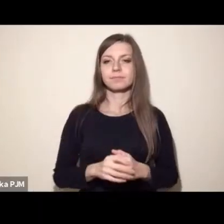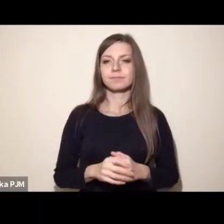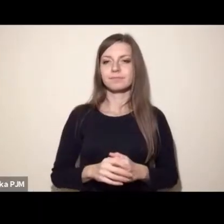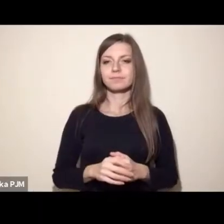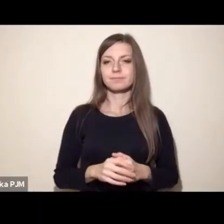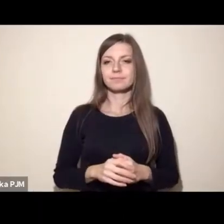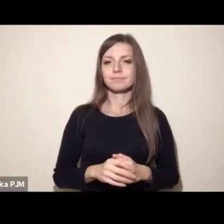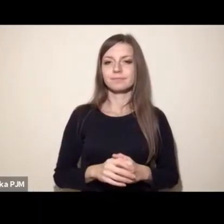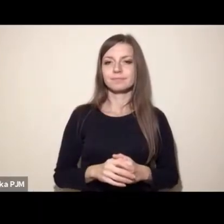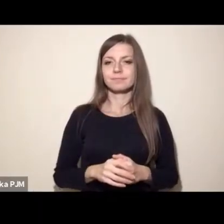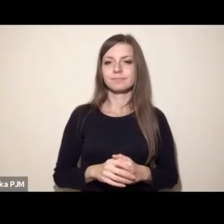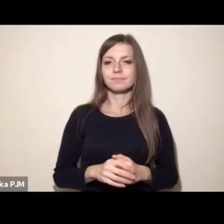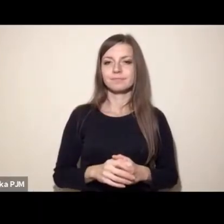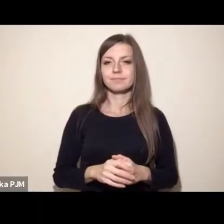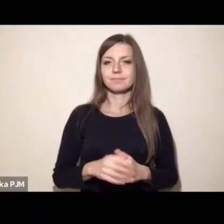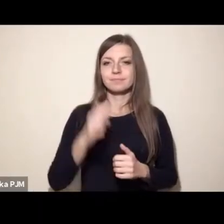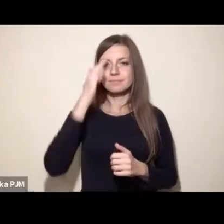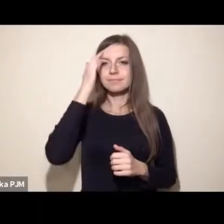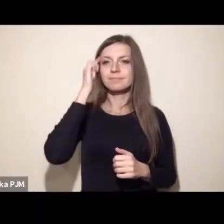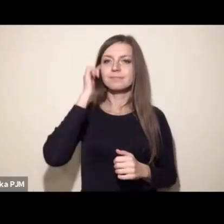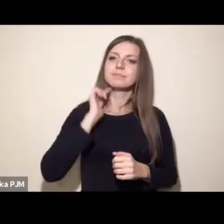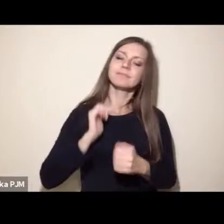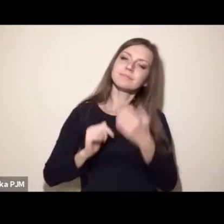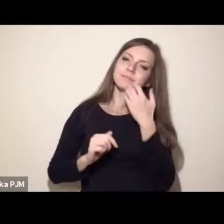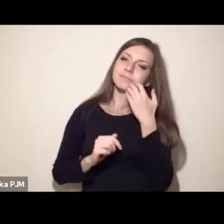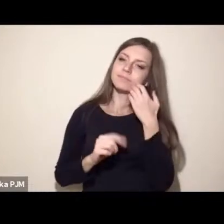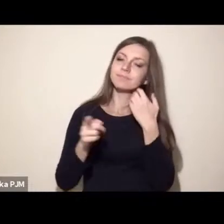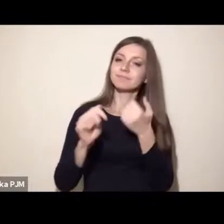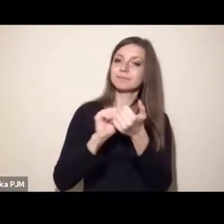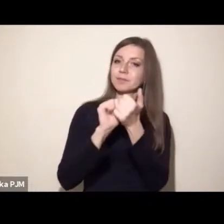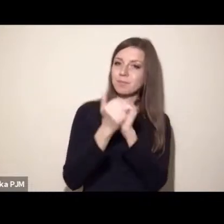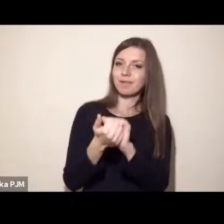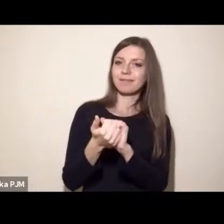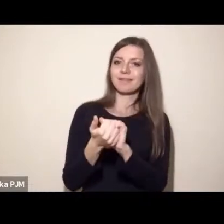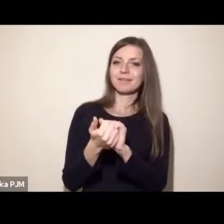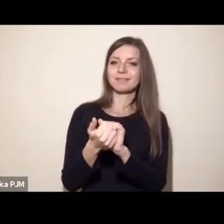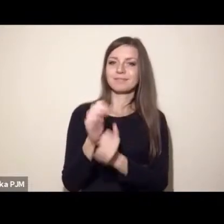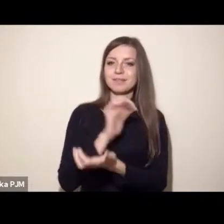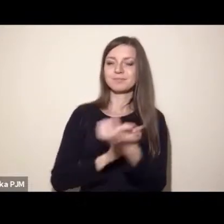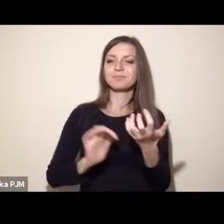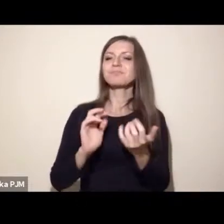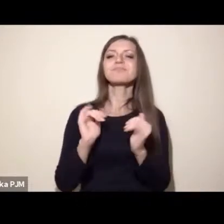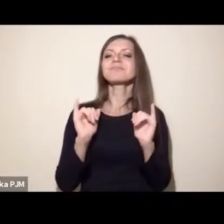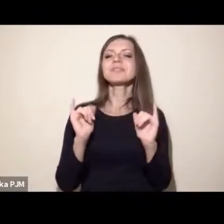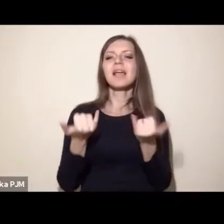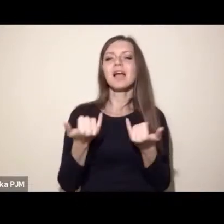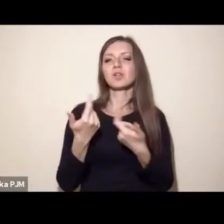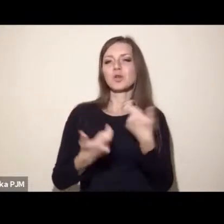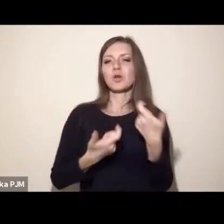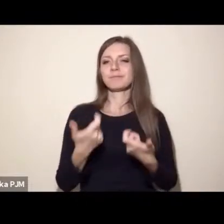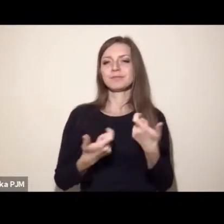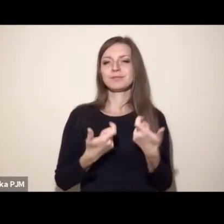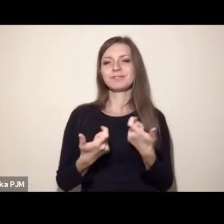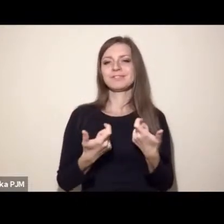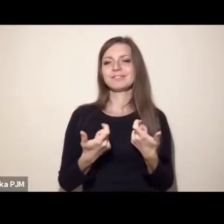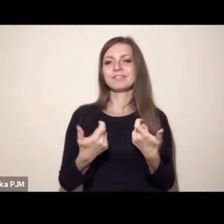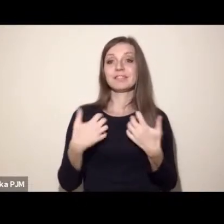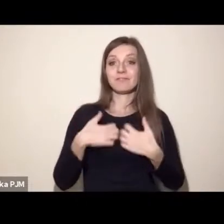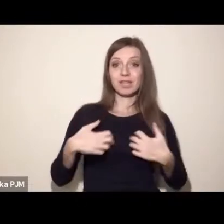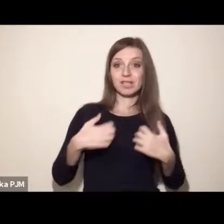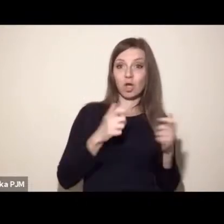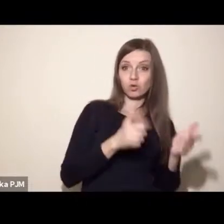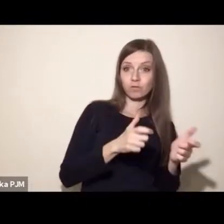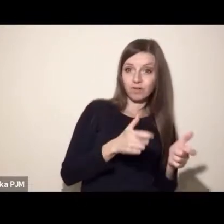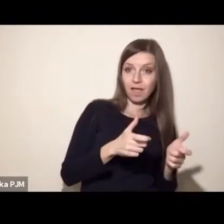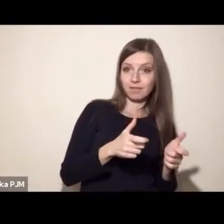oddolnie i łączy kropki między prawami człowieka, klimatem i zwierzętami. Jak sprawić, żeby zwierzęta tzw. hodowlane stały się